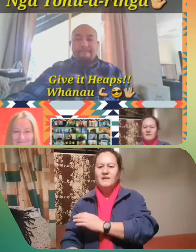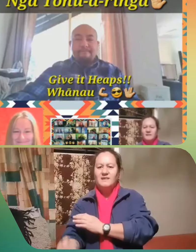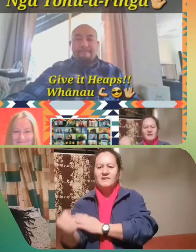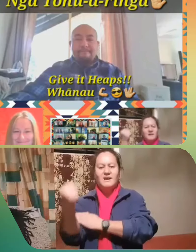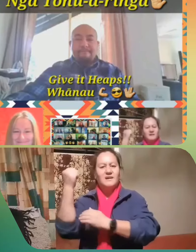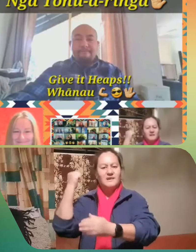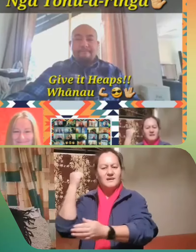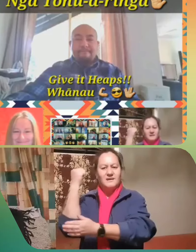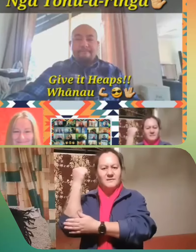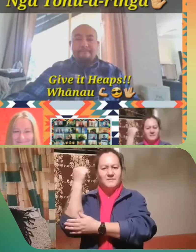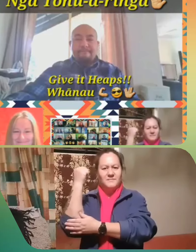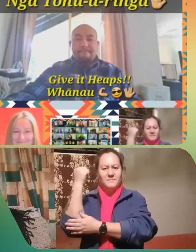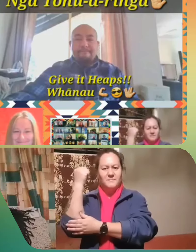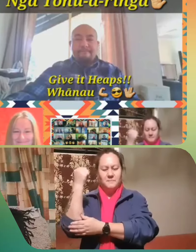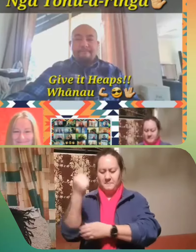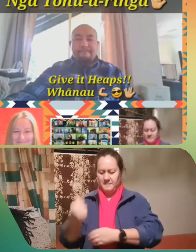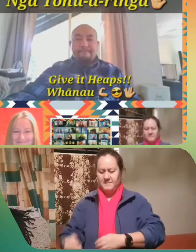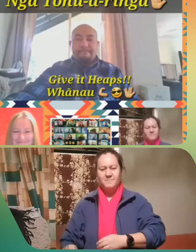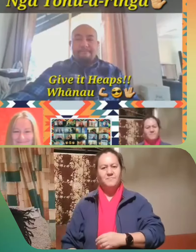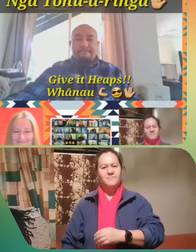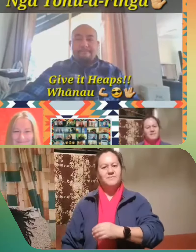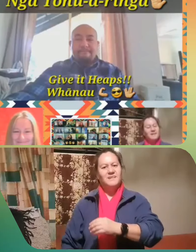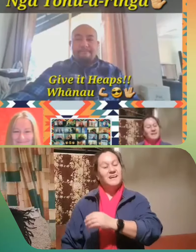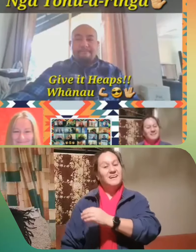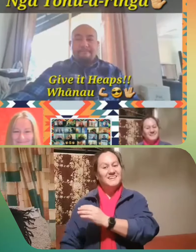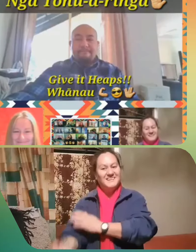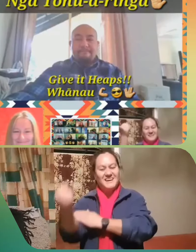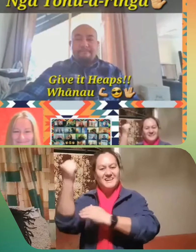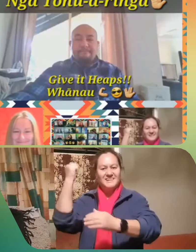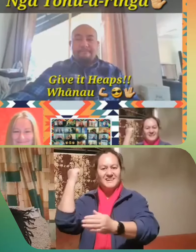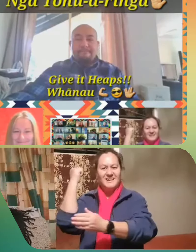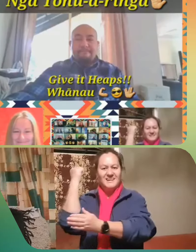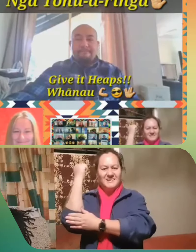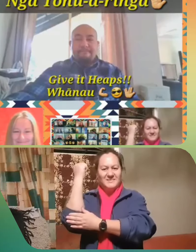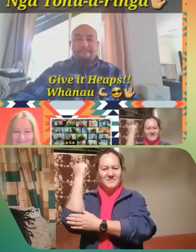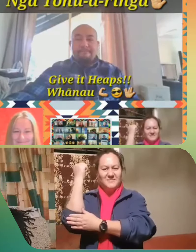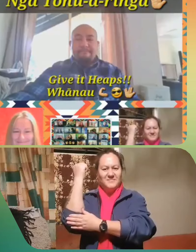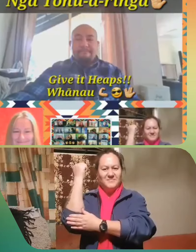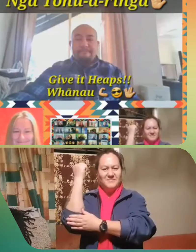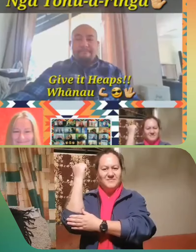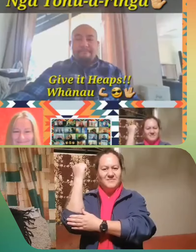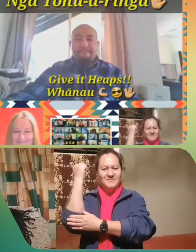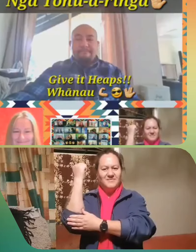Kia kāha. Kia kāha.